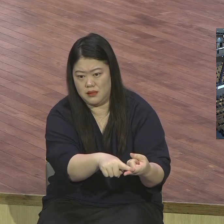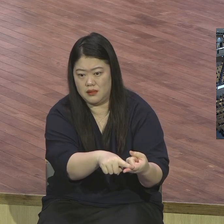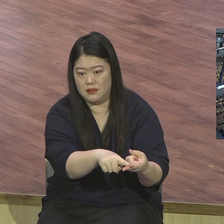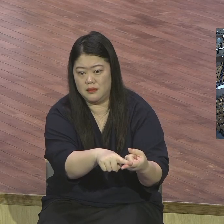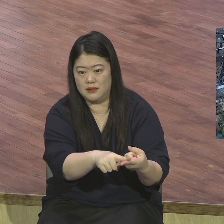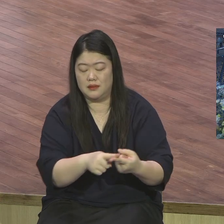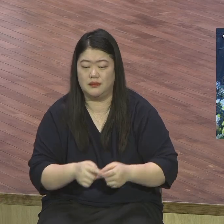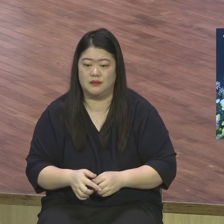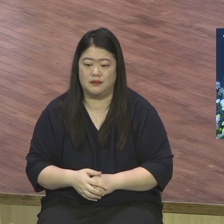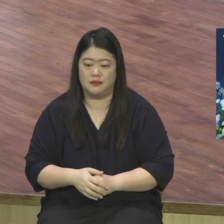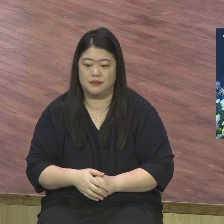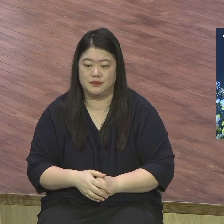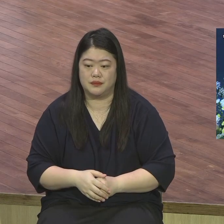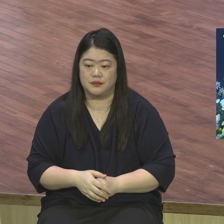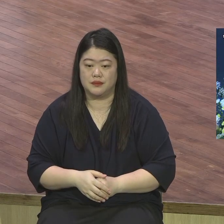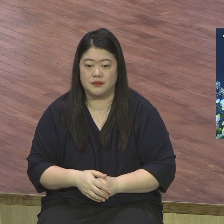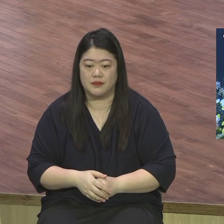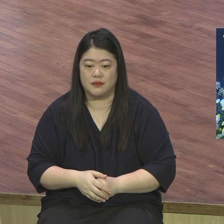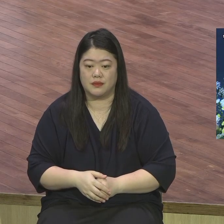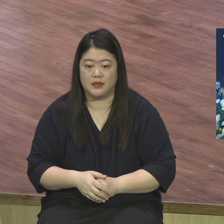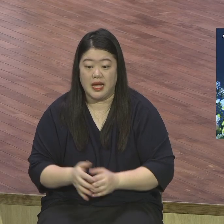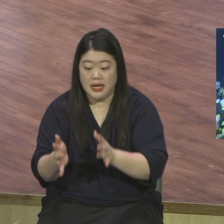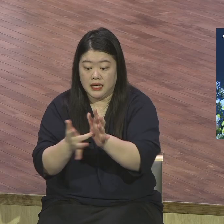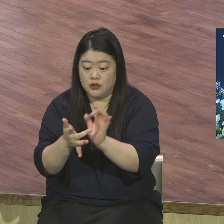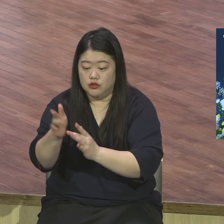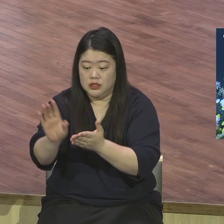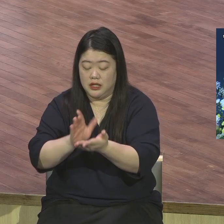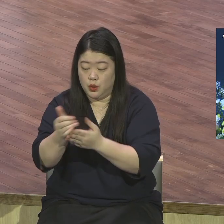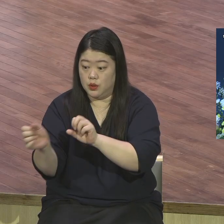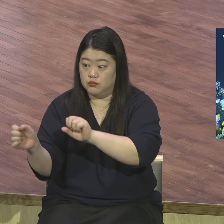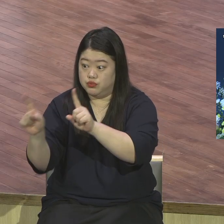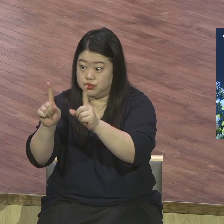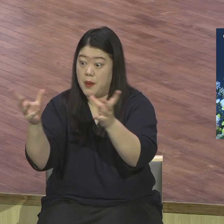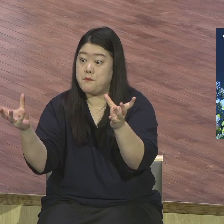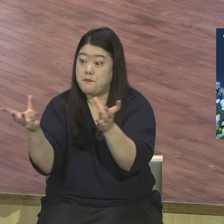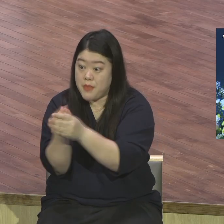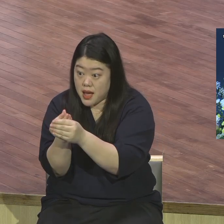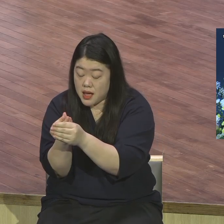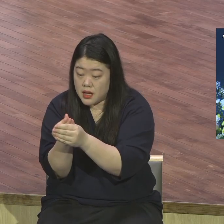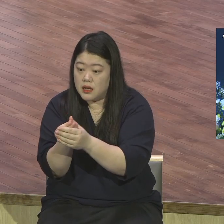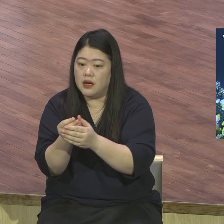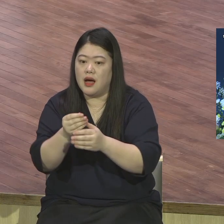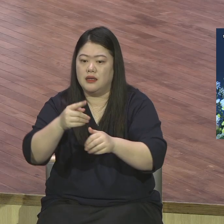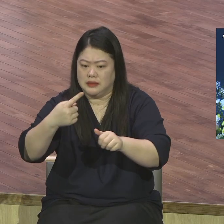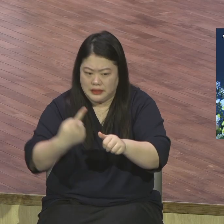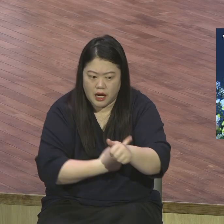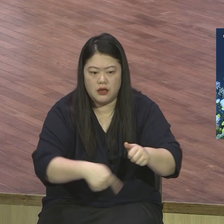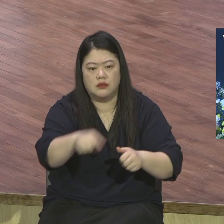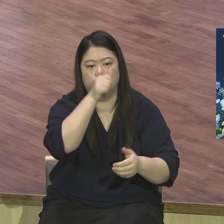예수의 시도에 부활이 있었기 때문에 우리의 죄가 완벽하게 해결됐다라는 말씀이에요